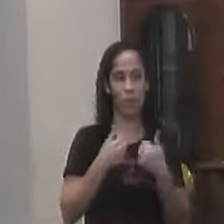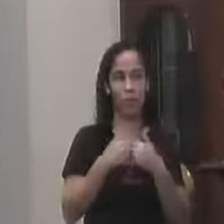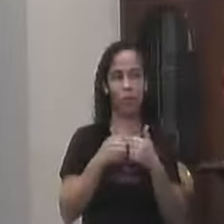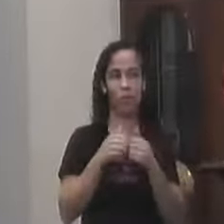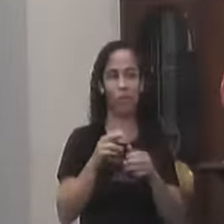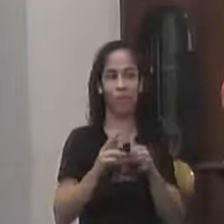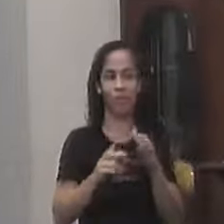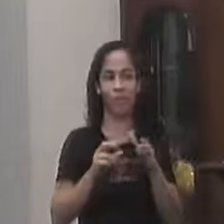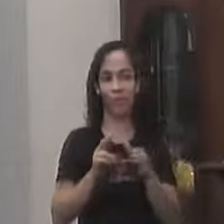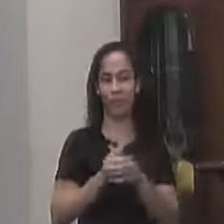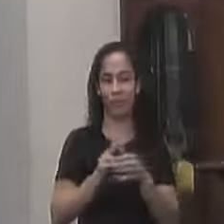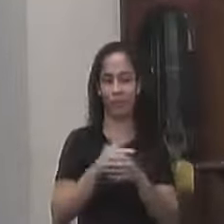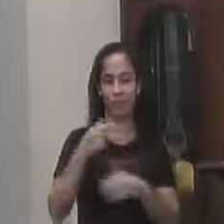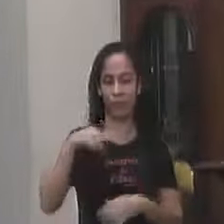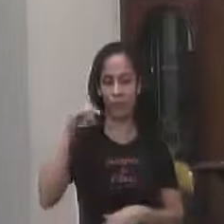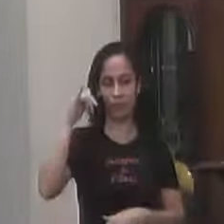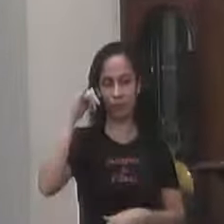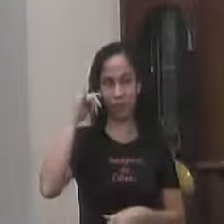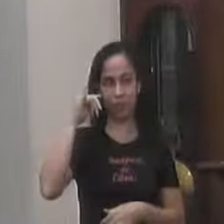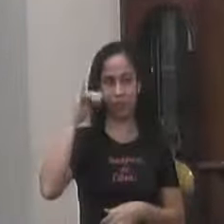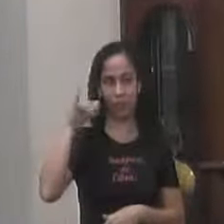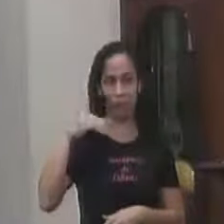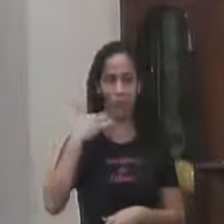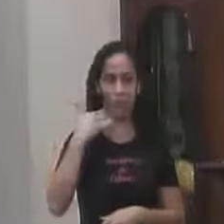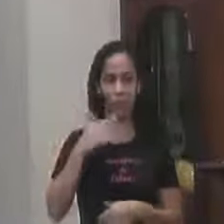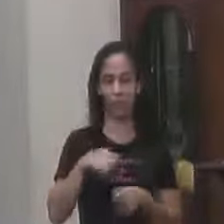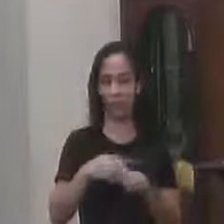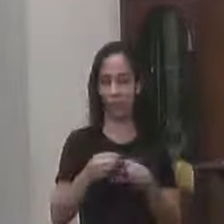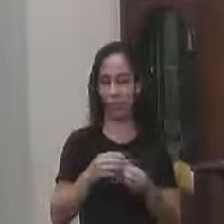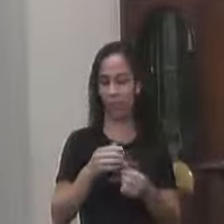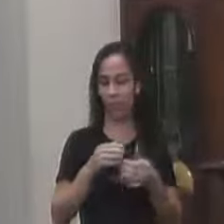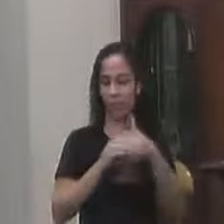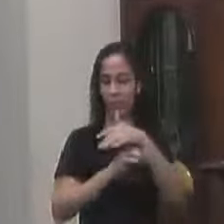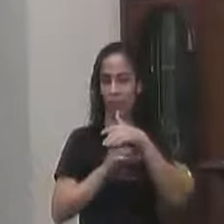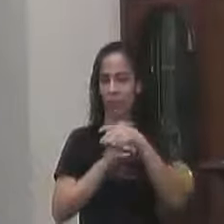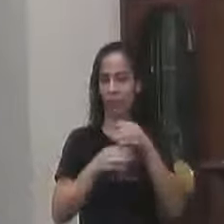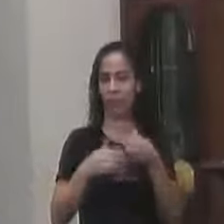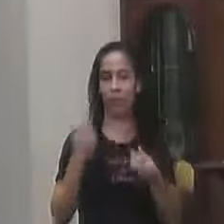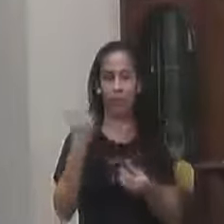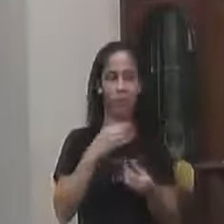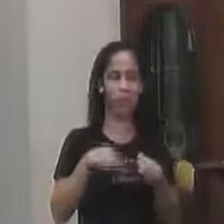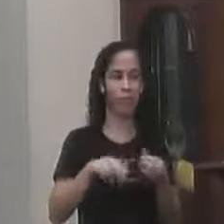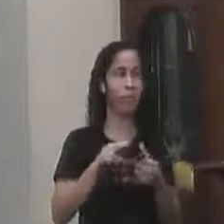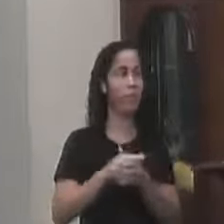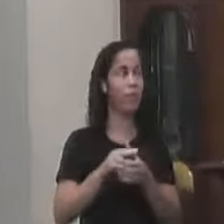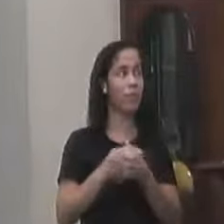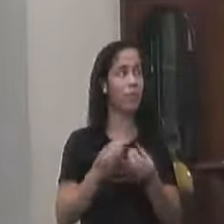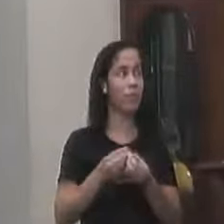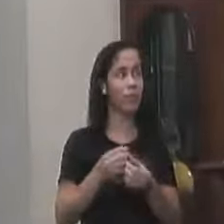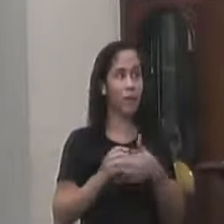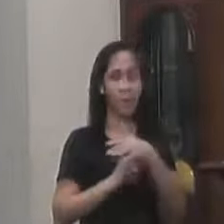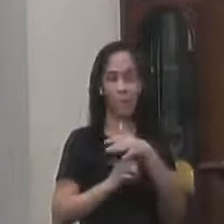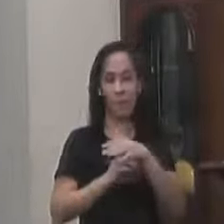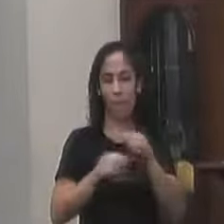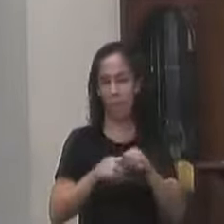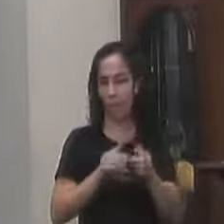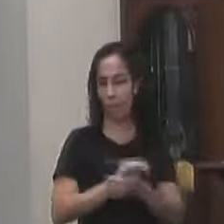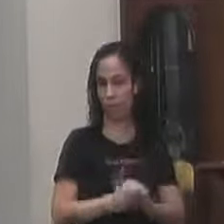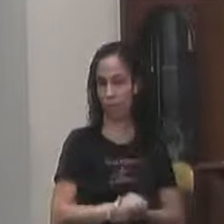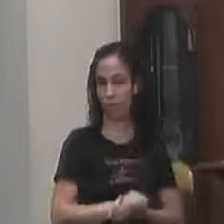Sujo de fora E a gente vai fazer Uma estimativa De quanto Que cada empresa Ganha no município De Valença A empresa útil